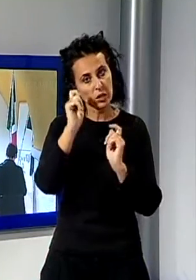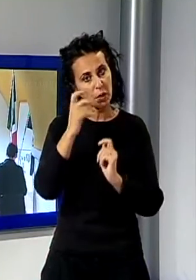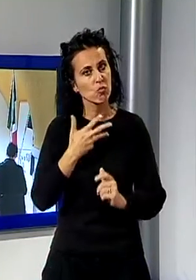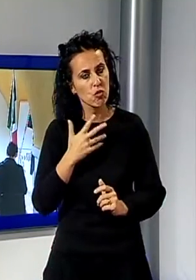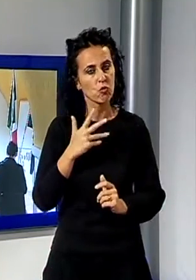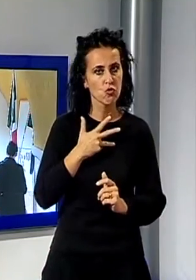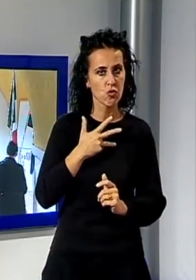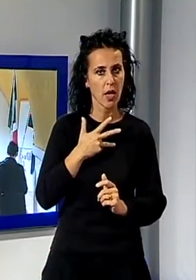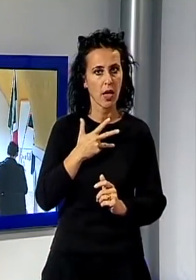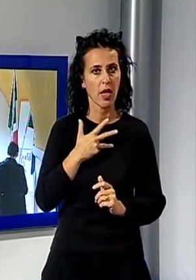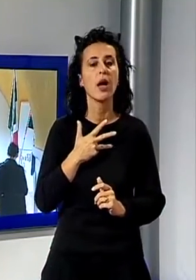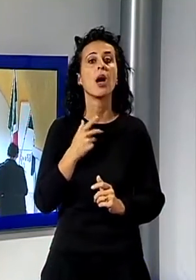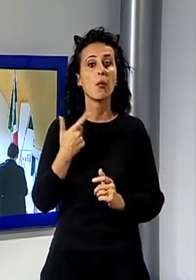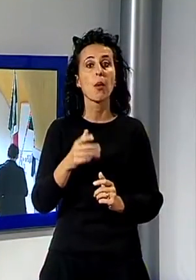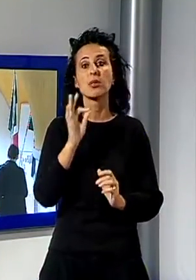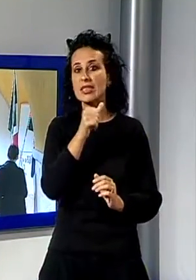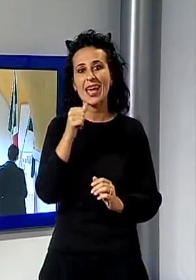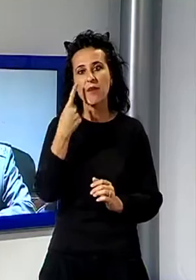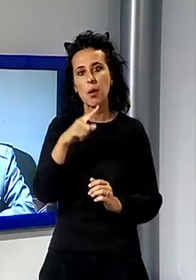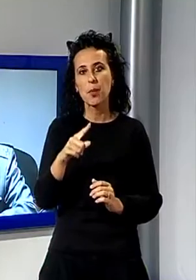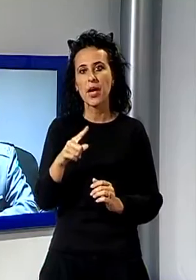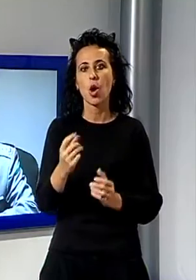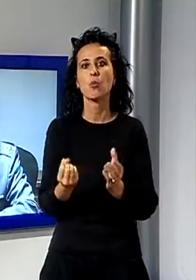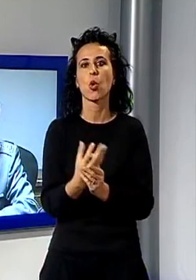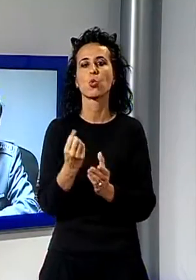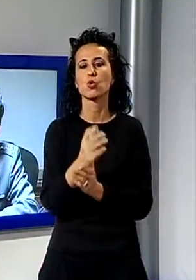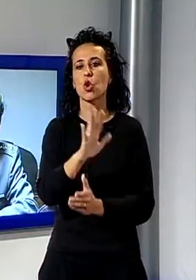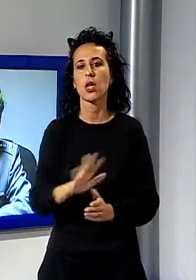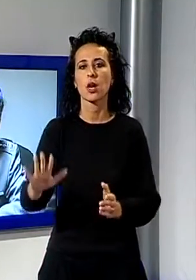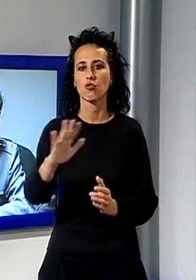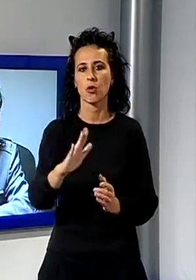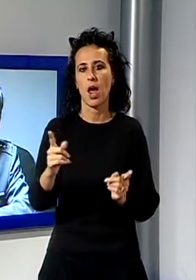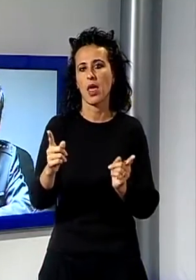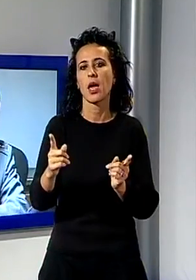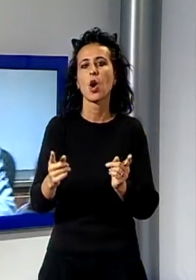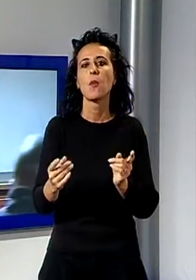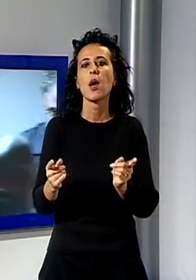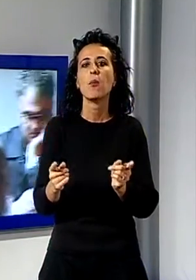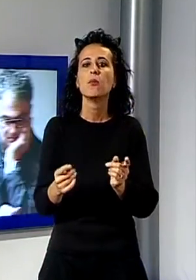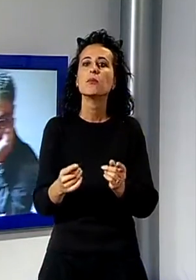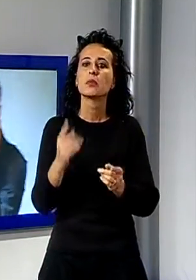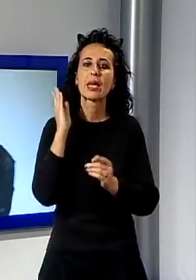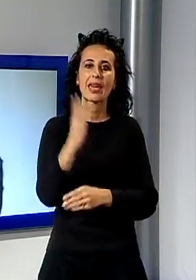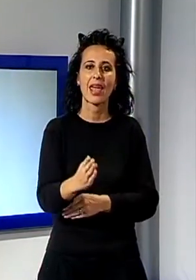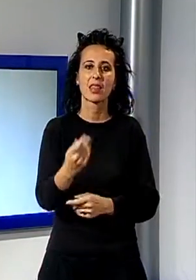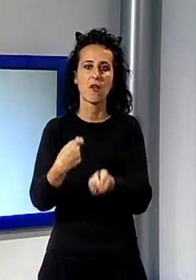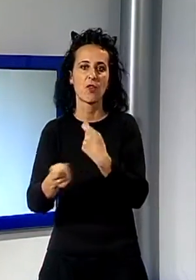appositamente per creare una filiera virtuosa di produzione regionale ed una netta distinzione con gli altri esercizi ristorativi,